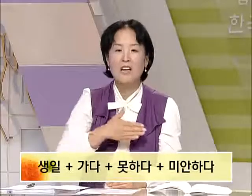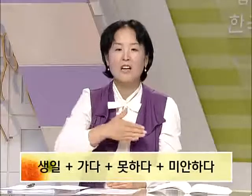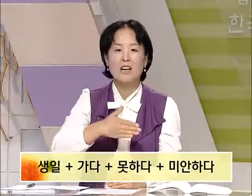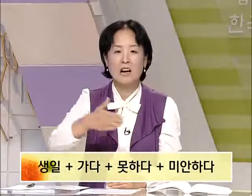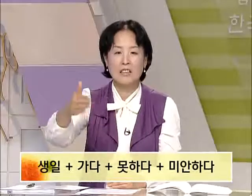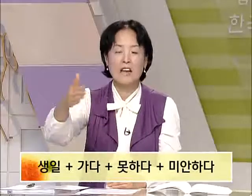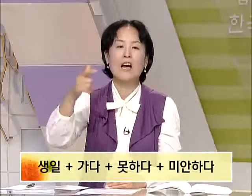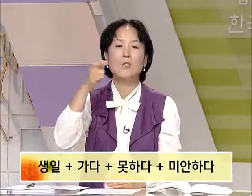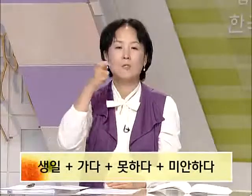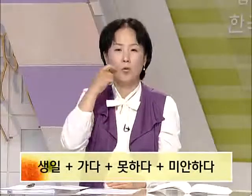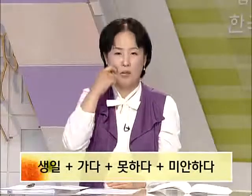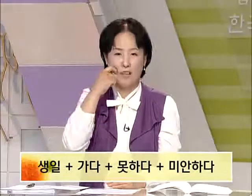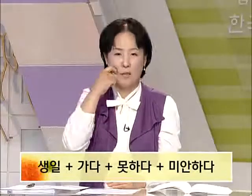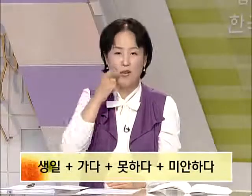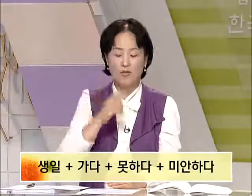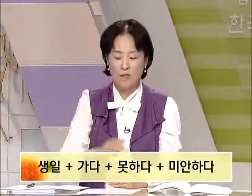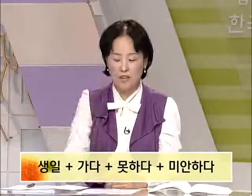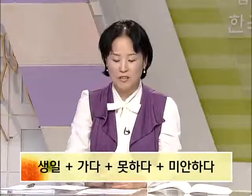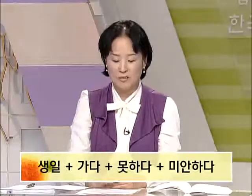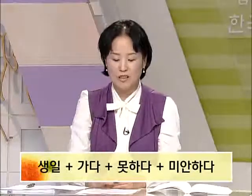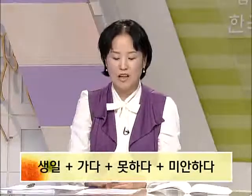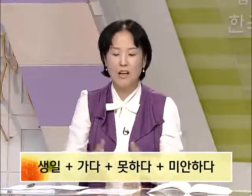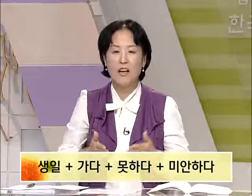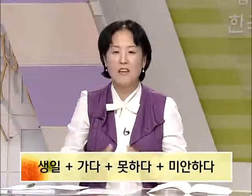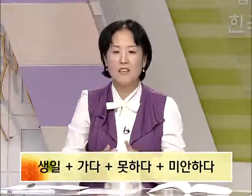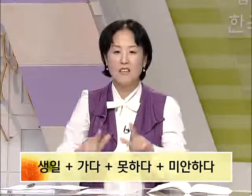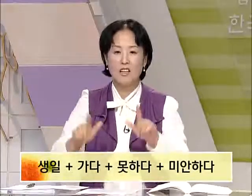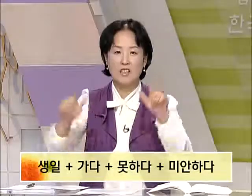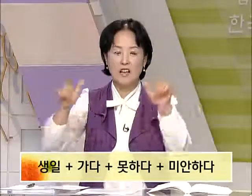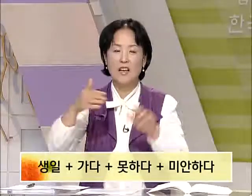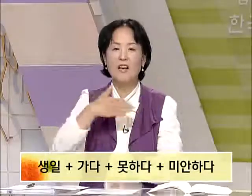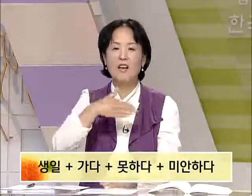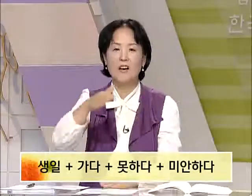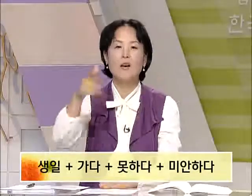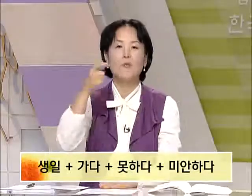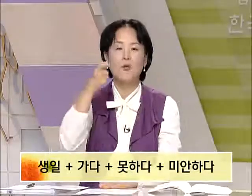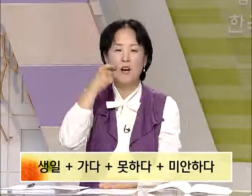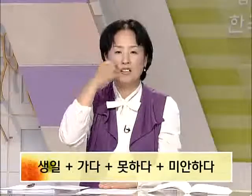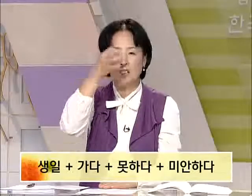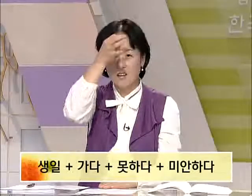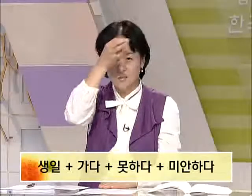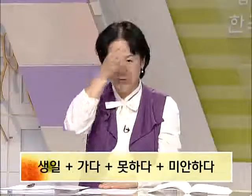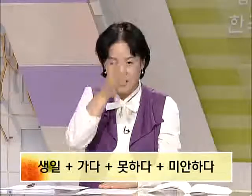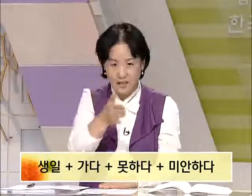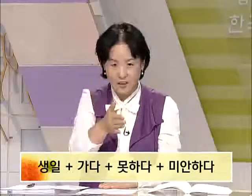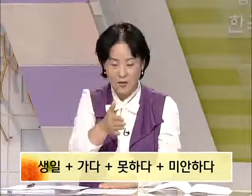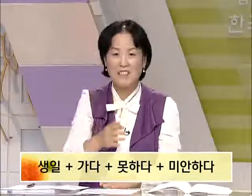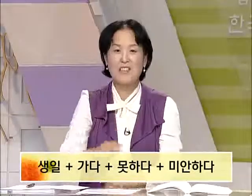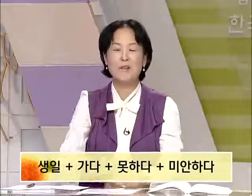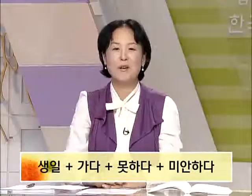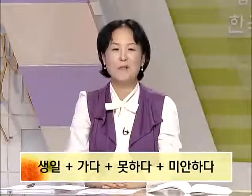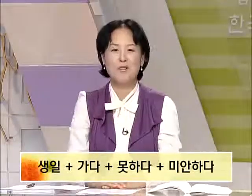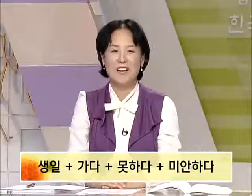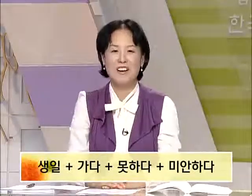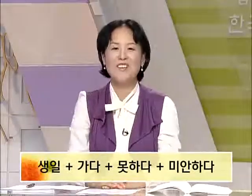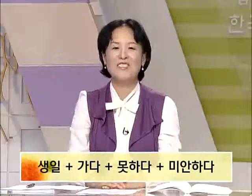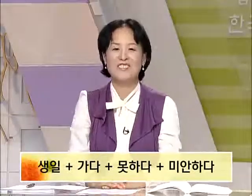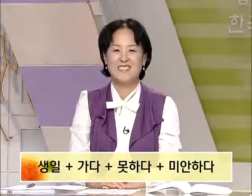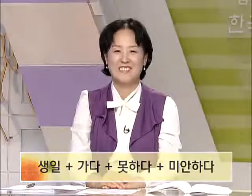가다 못하다 표현해주면 되겠습니다. 생일에 못 가서 미안해요. 다시 한번 배워볼까요? 네